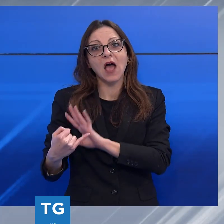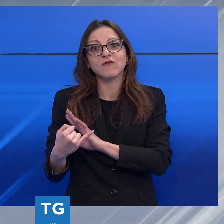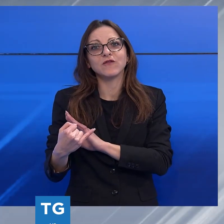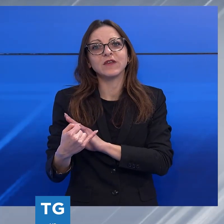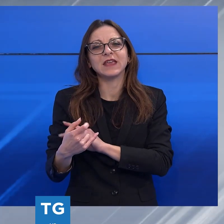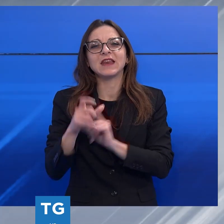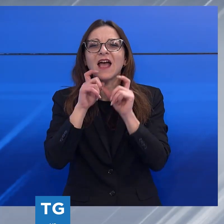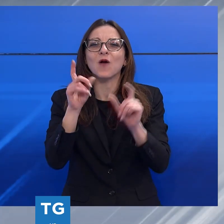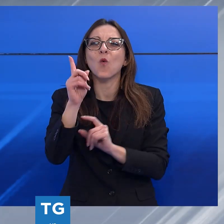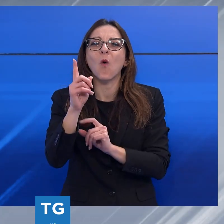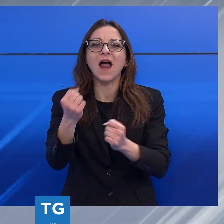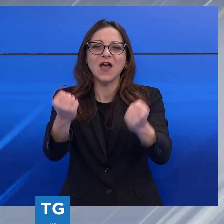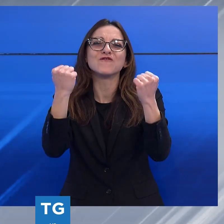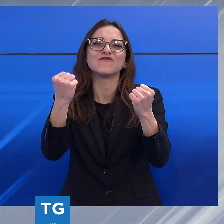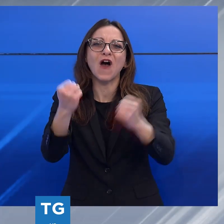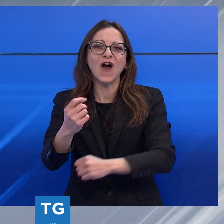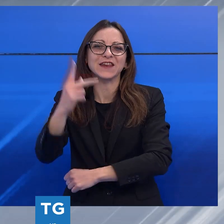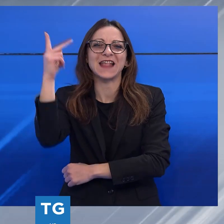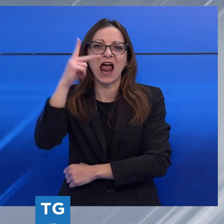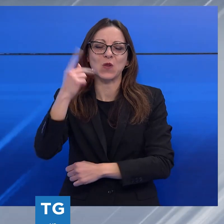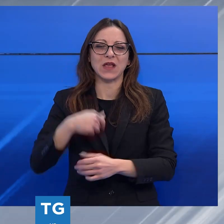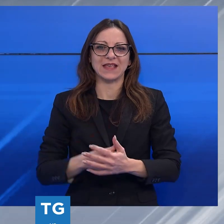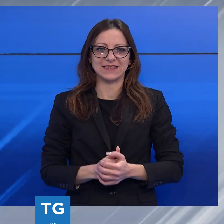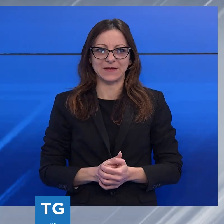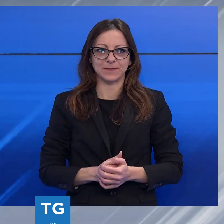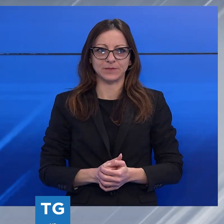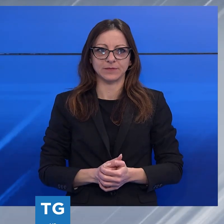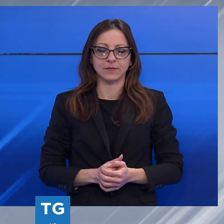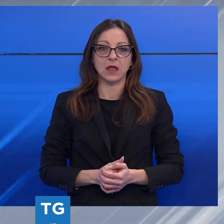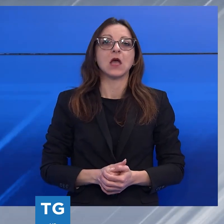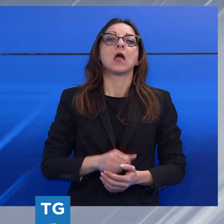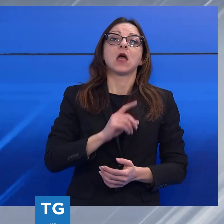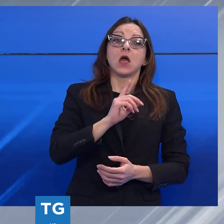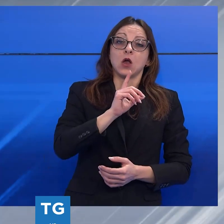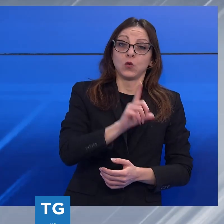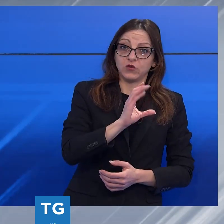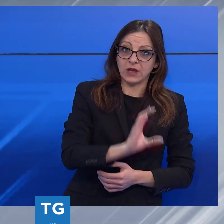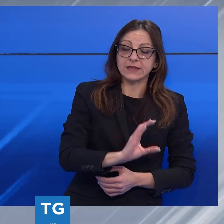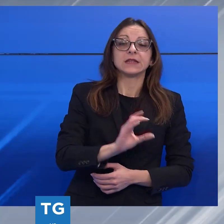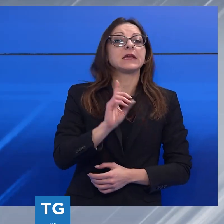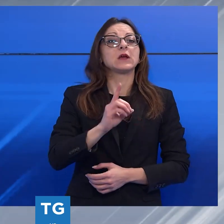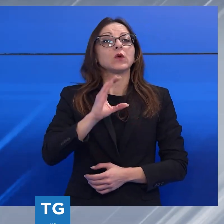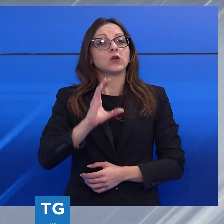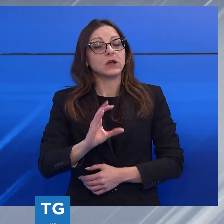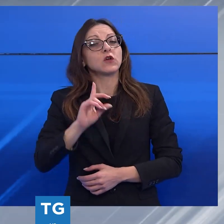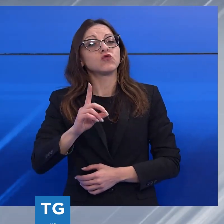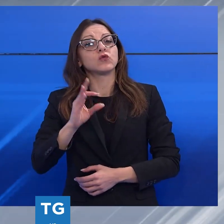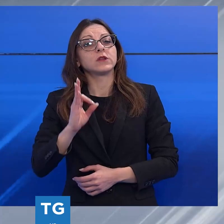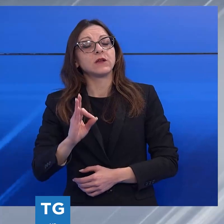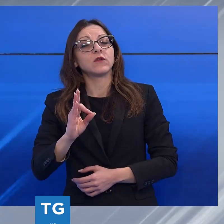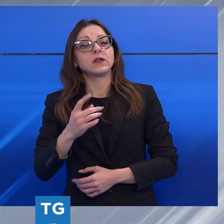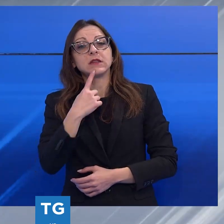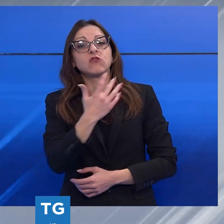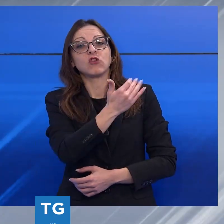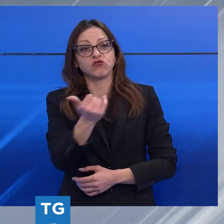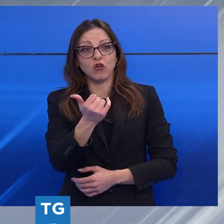Ciao a te Beppe, da parte del nostro direttore Giulio del Fiorentino e da Guido Casotti e Luigi Casentini che hanno avuto modo di conoscerti e di apprezzarti ma anche da